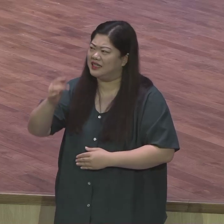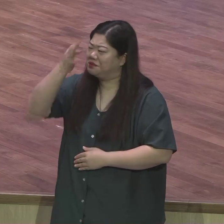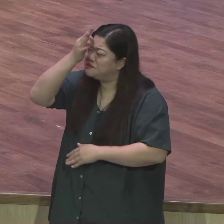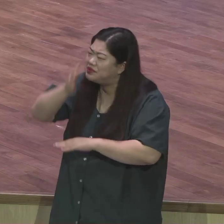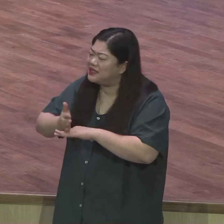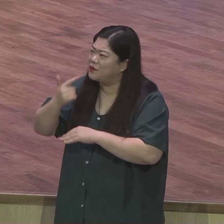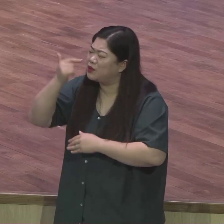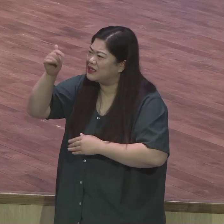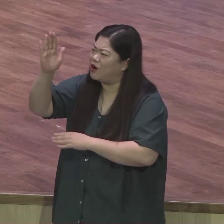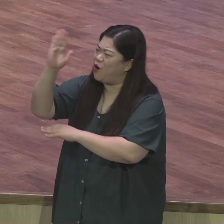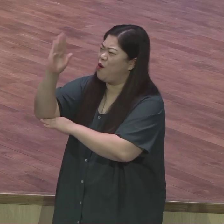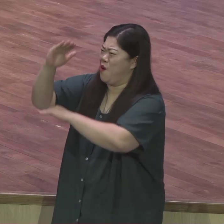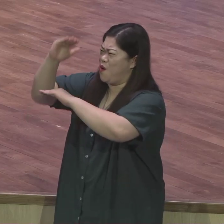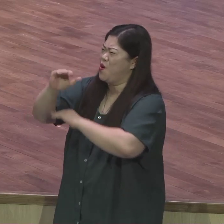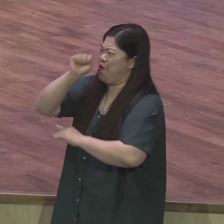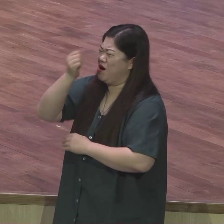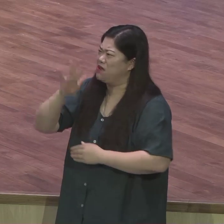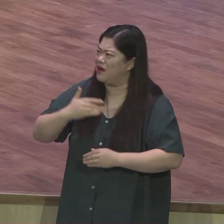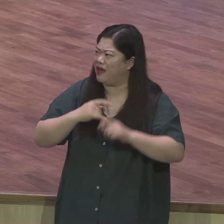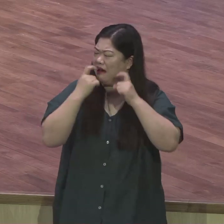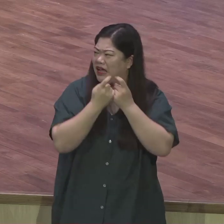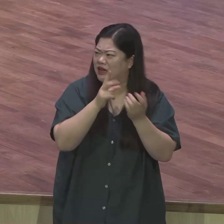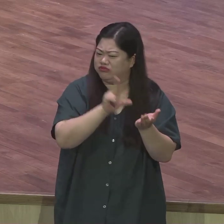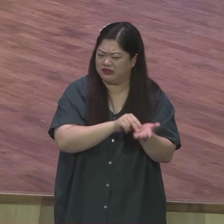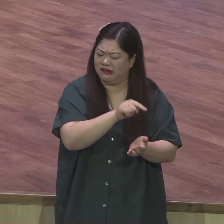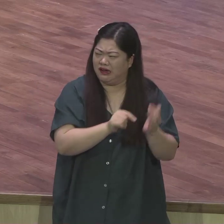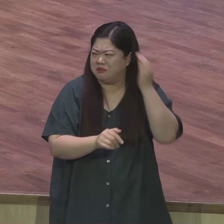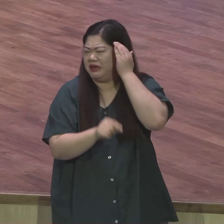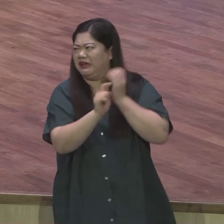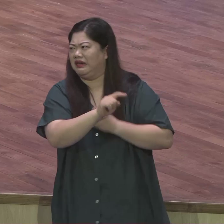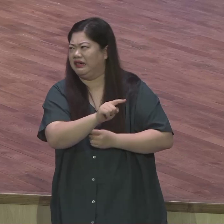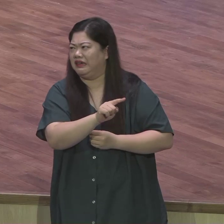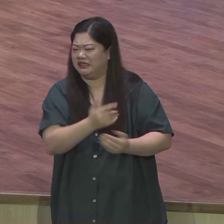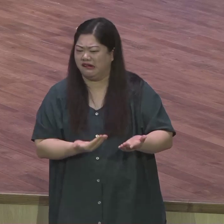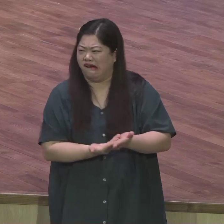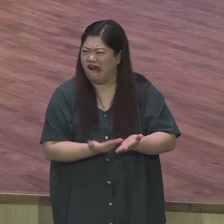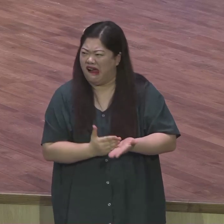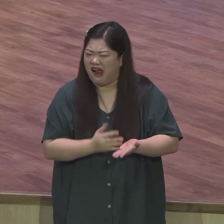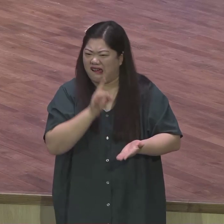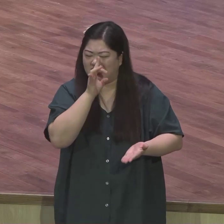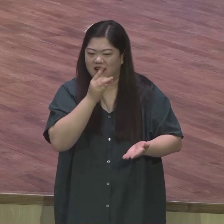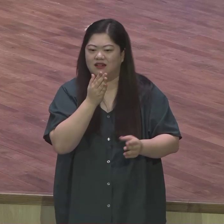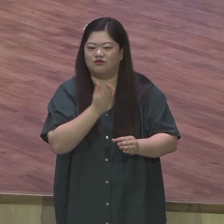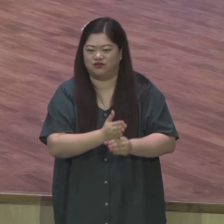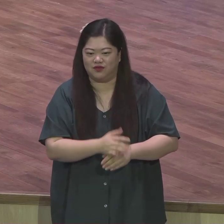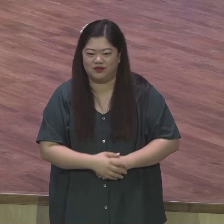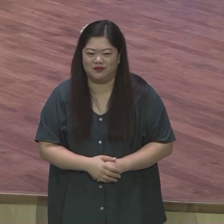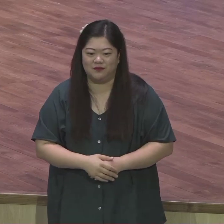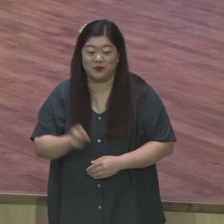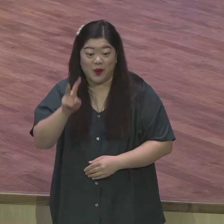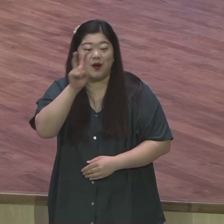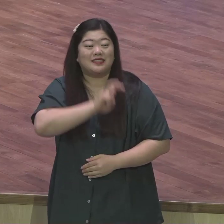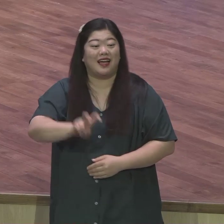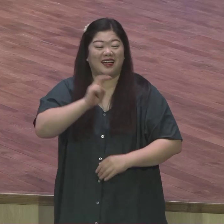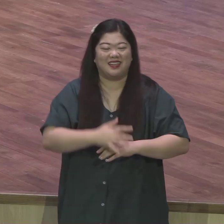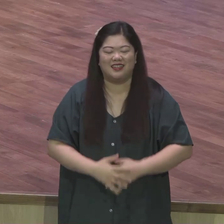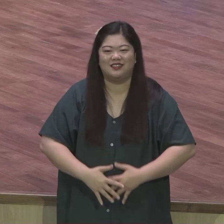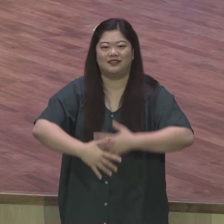설정을 들어도 새롭지도 않니 교회에 나와도 찬송을 들어도 기도를 해도 말씀을 들어도 새롭지 않니